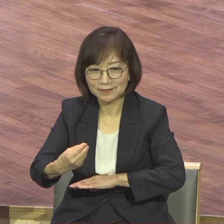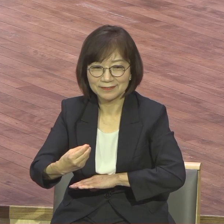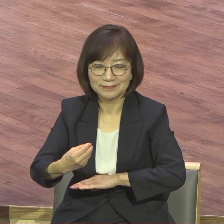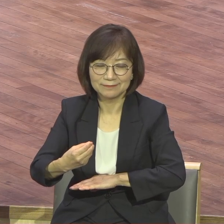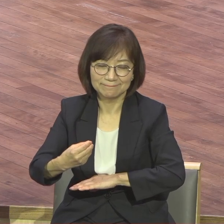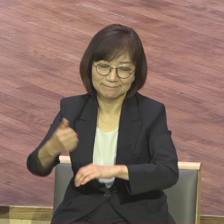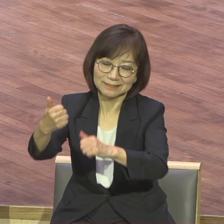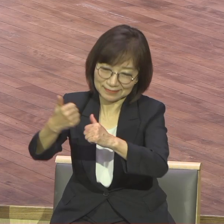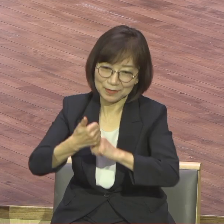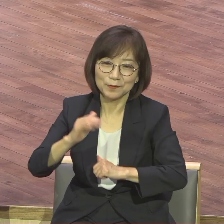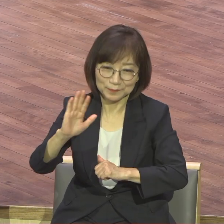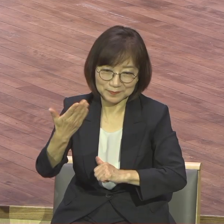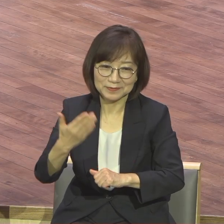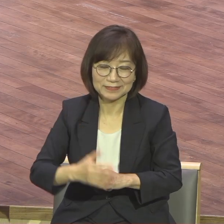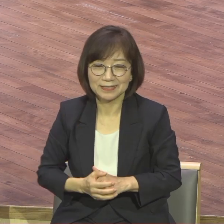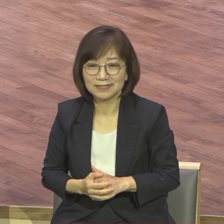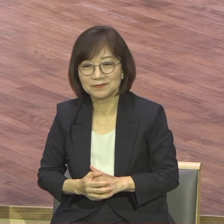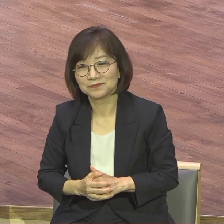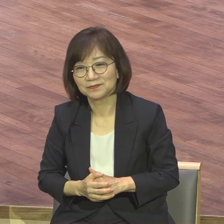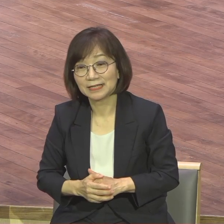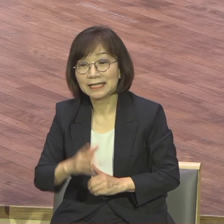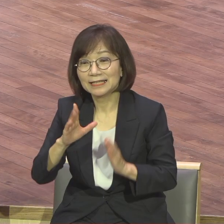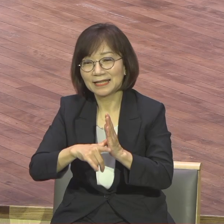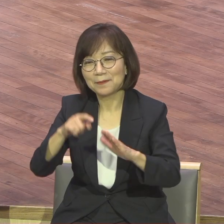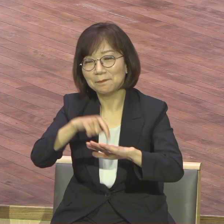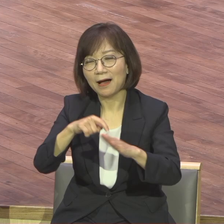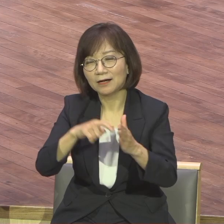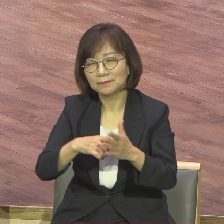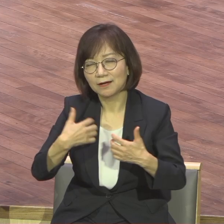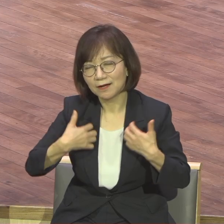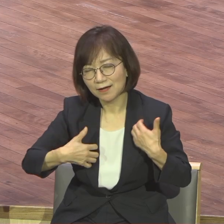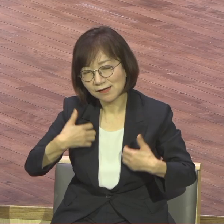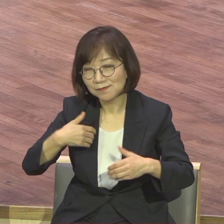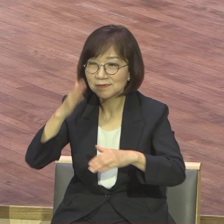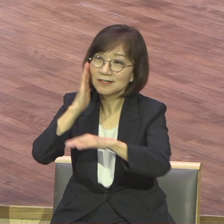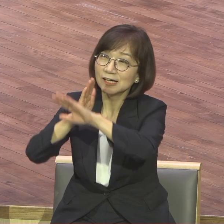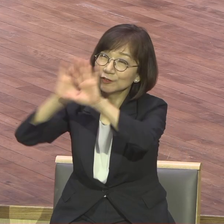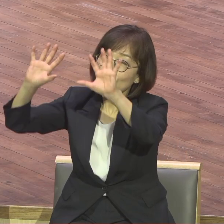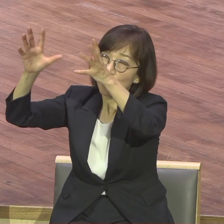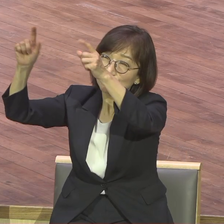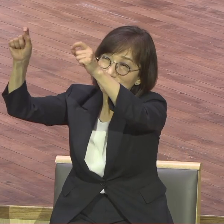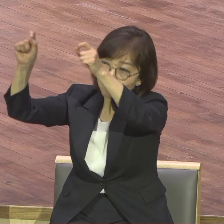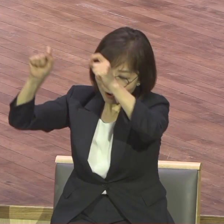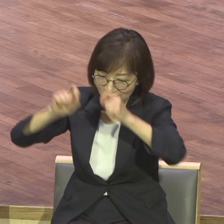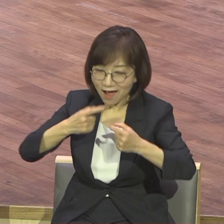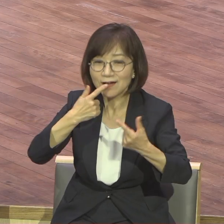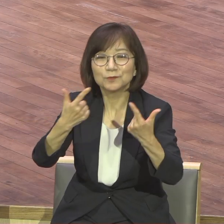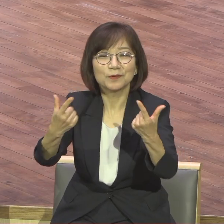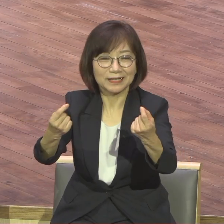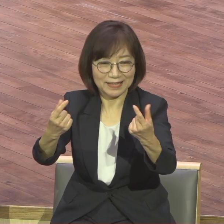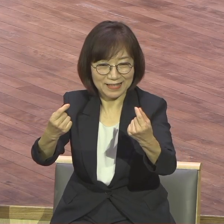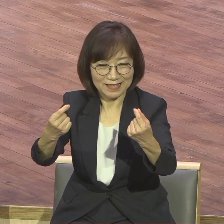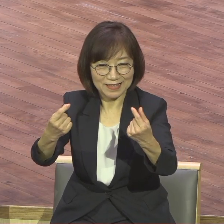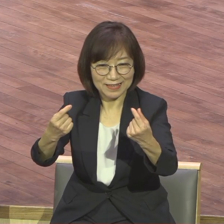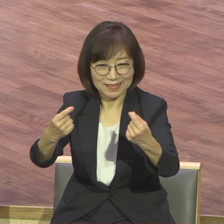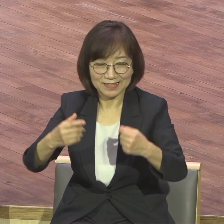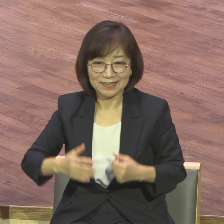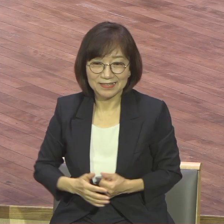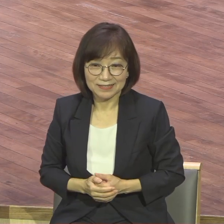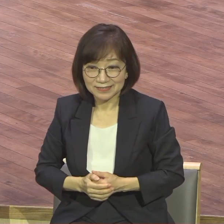이런 사람은 천국이죠 심령 천국 그게 정상이에요 정상적